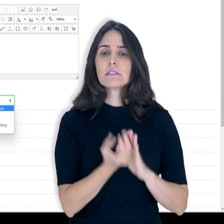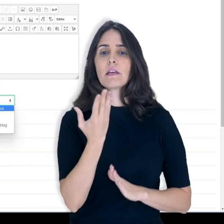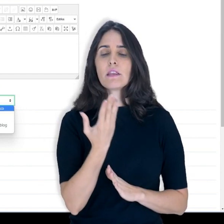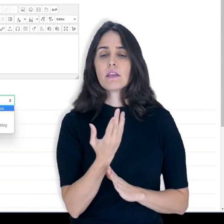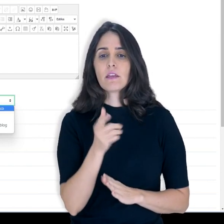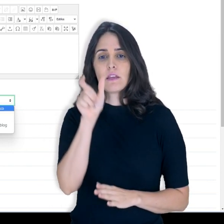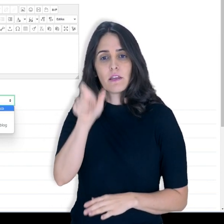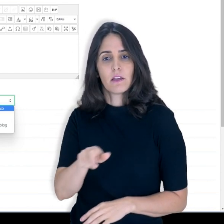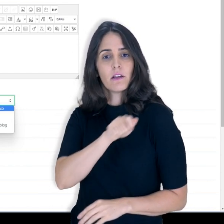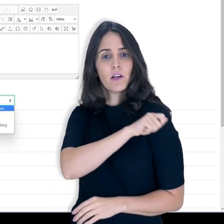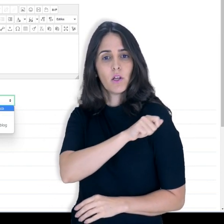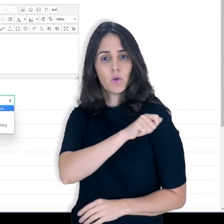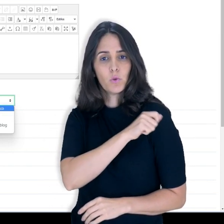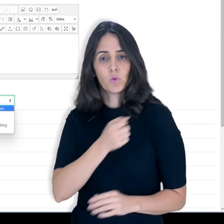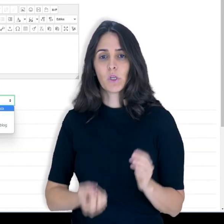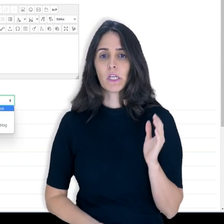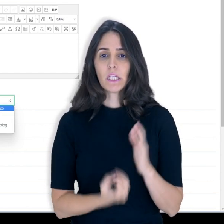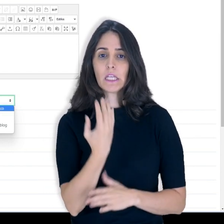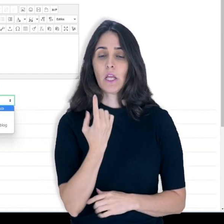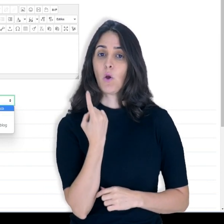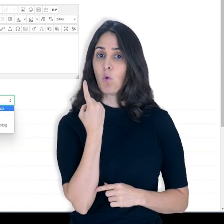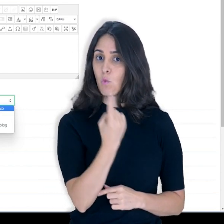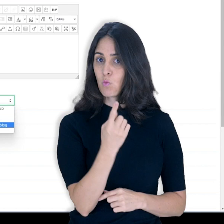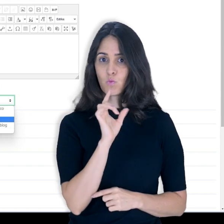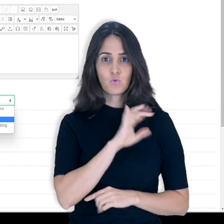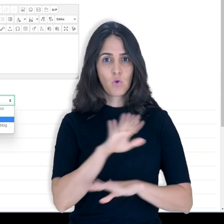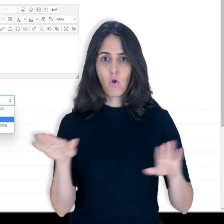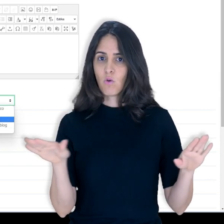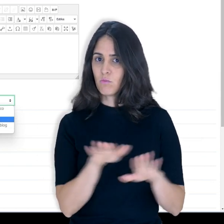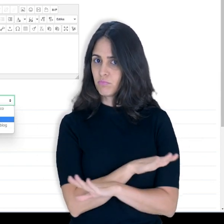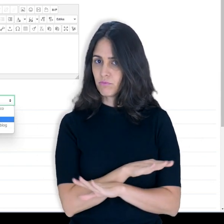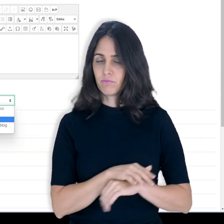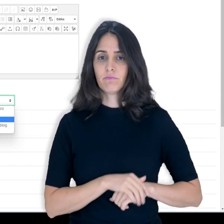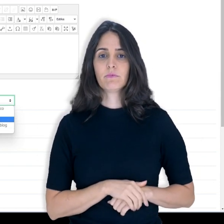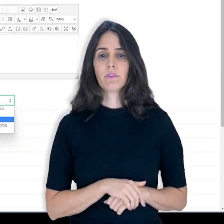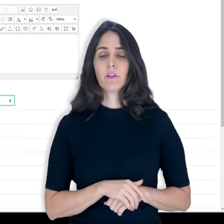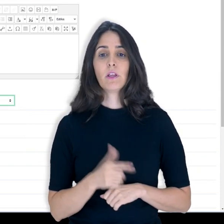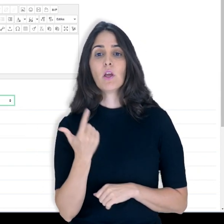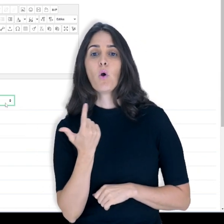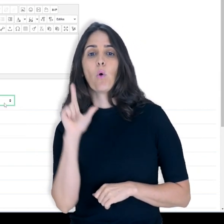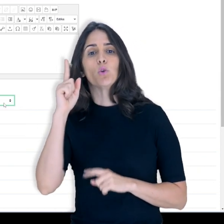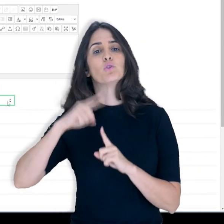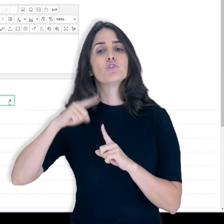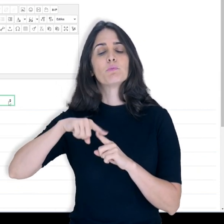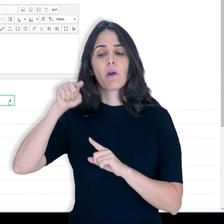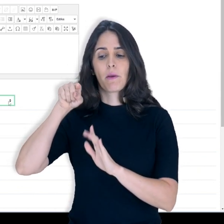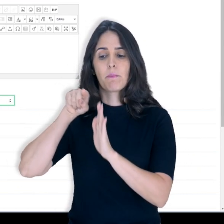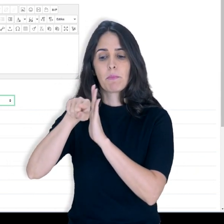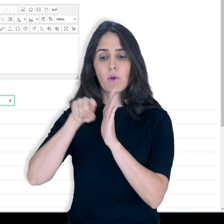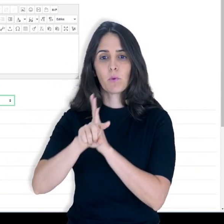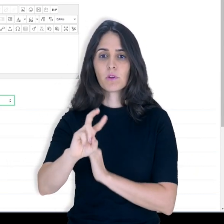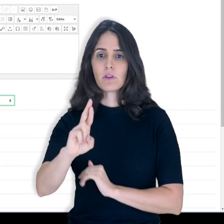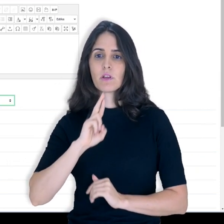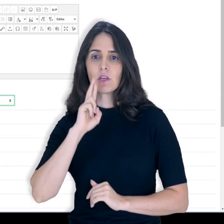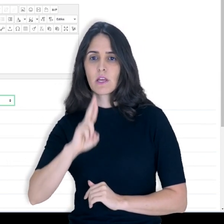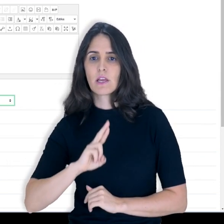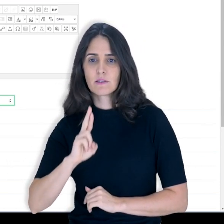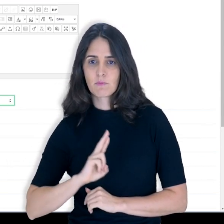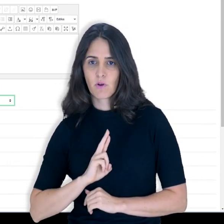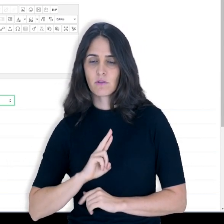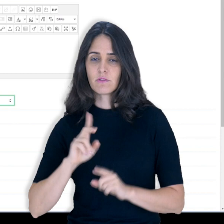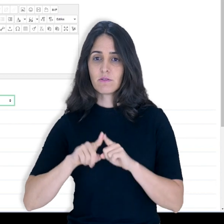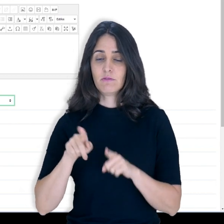tópico, o estudante só vai poder criar um. E no fórum Perguntas e Respostas, é um